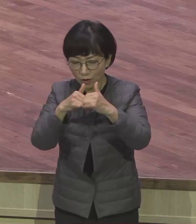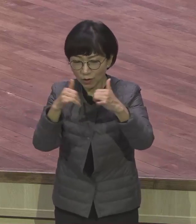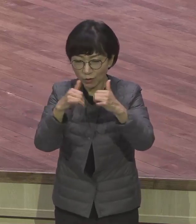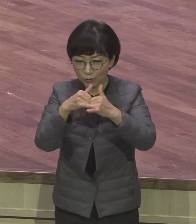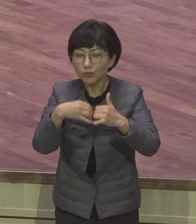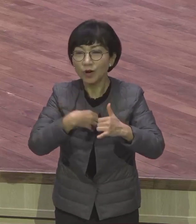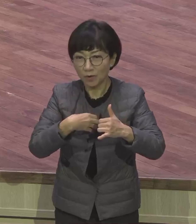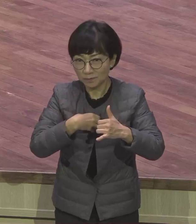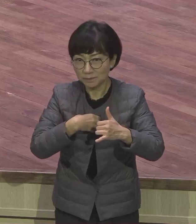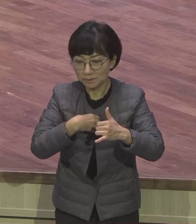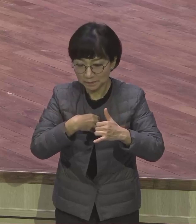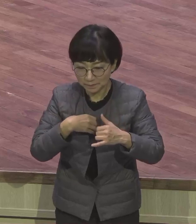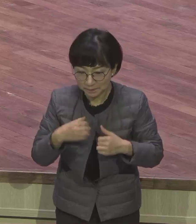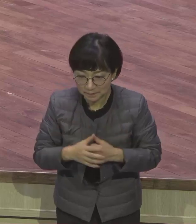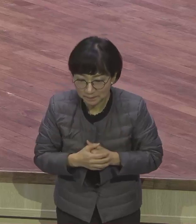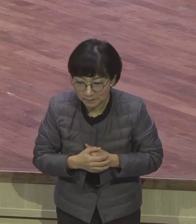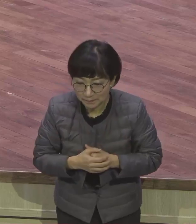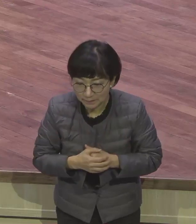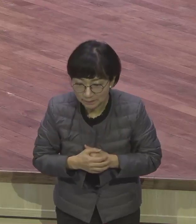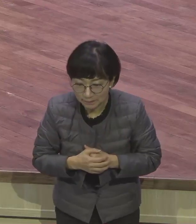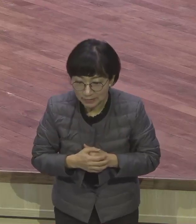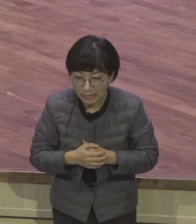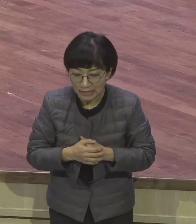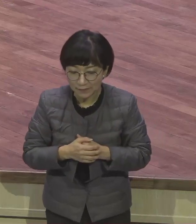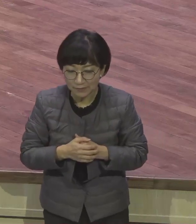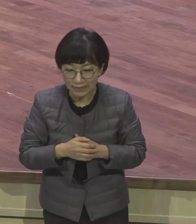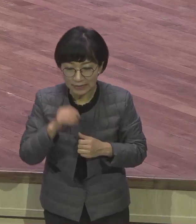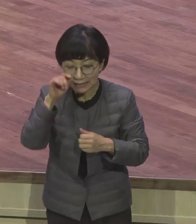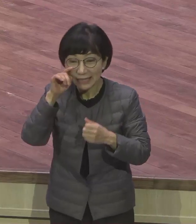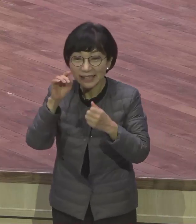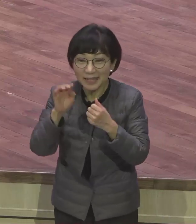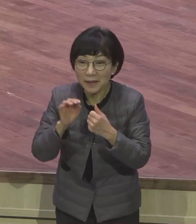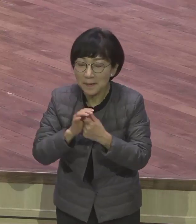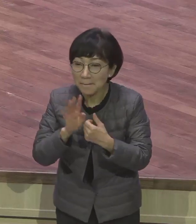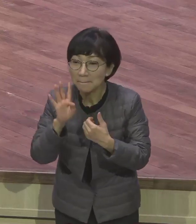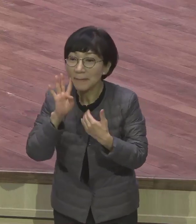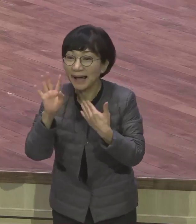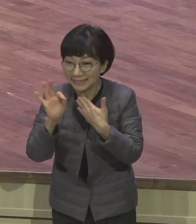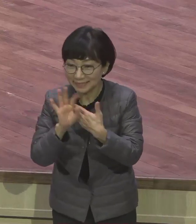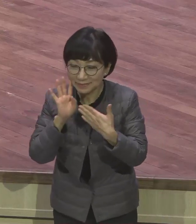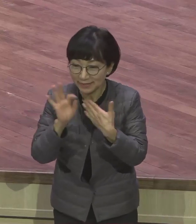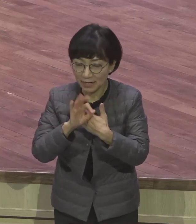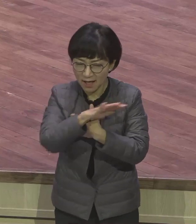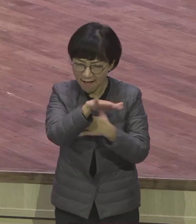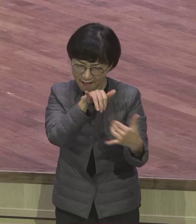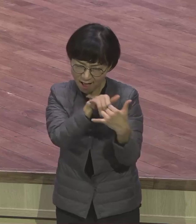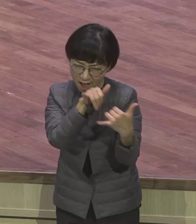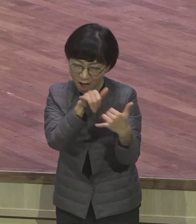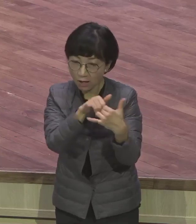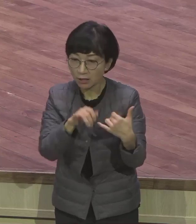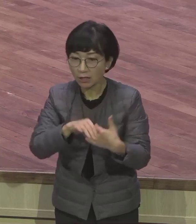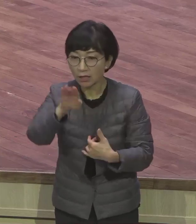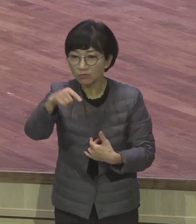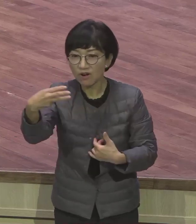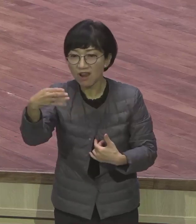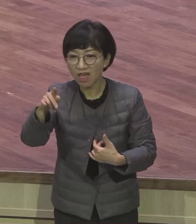저렇게 가가지고 이제 블레셋이 강력한 나라니까요 그렇게